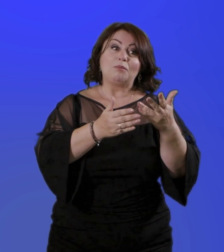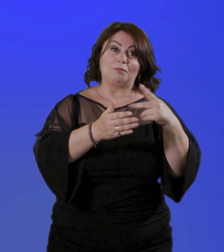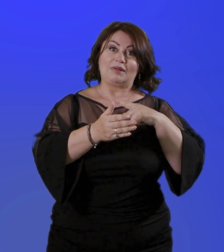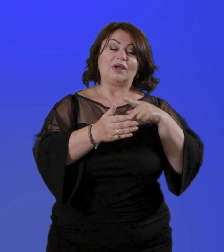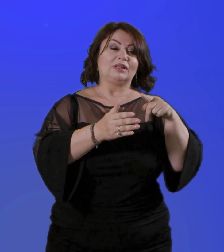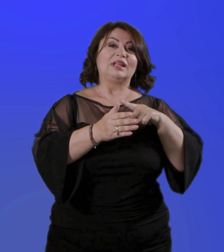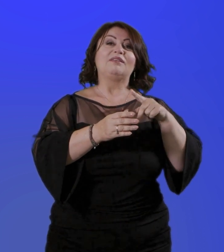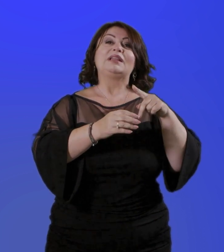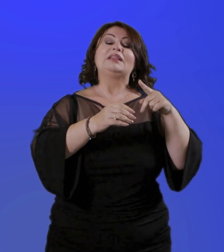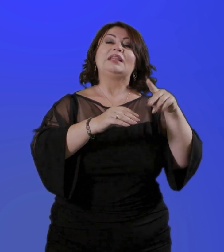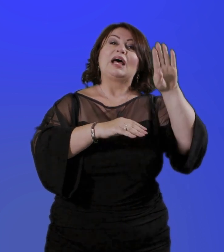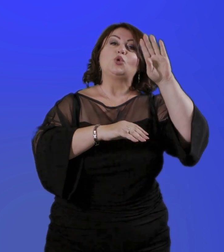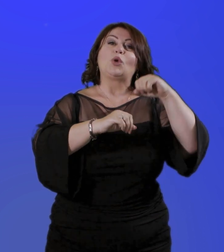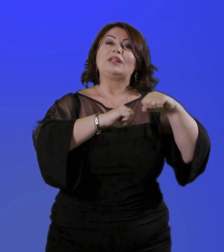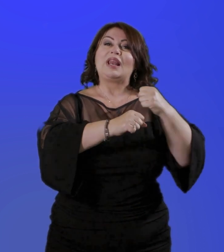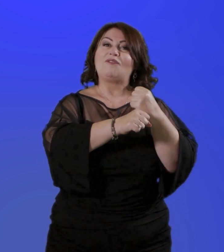datore di lavoro.